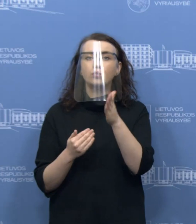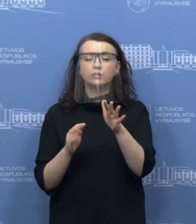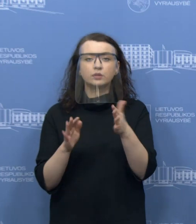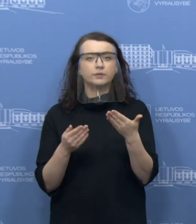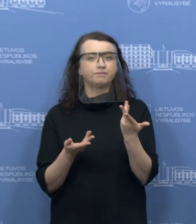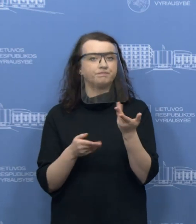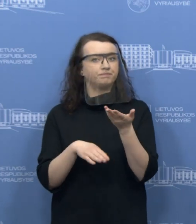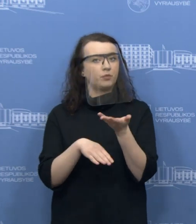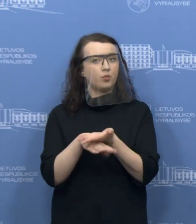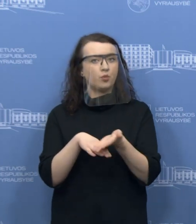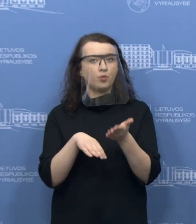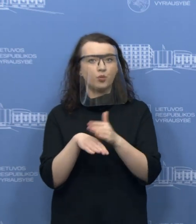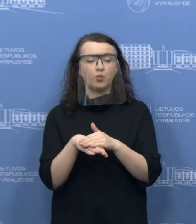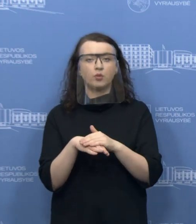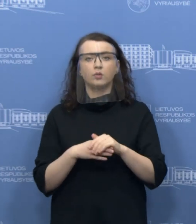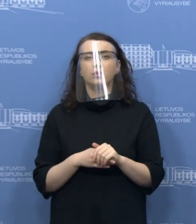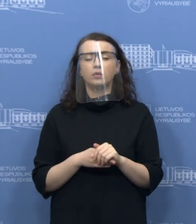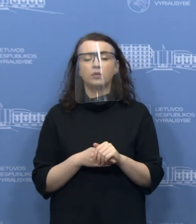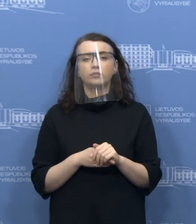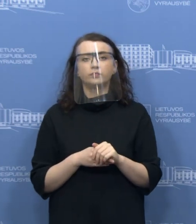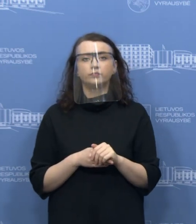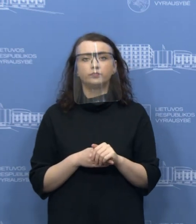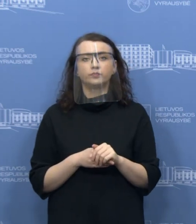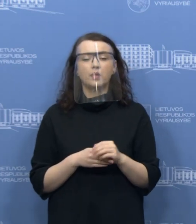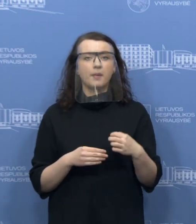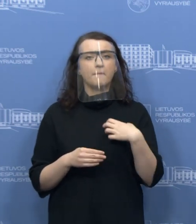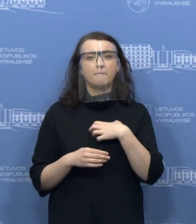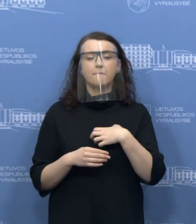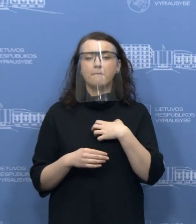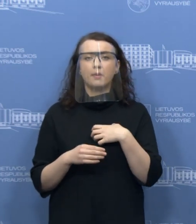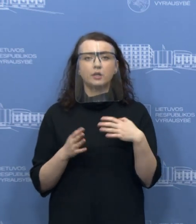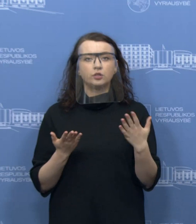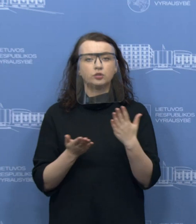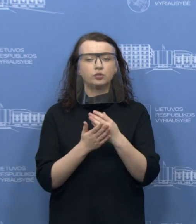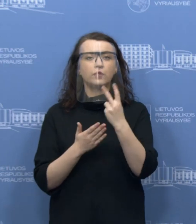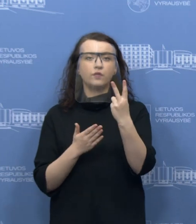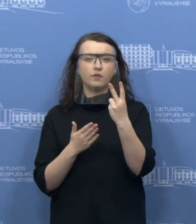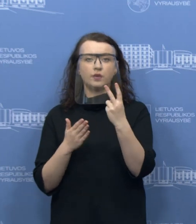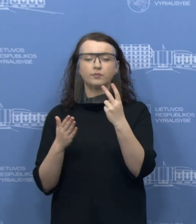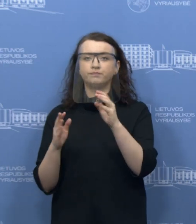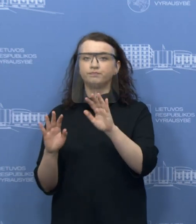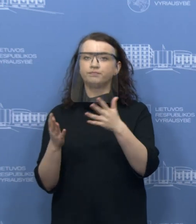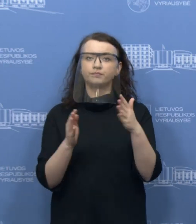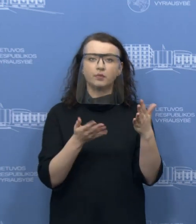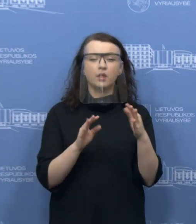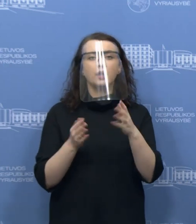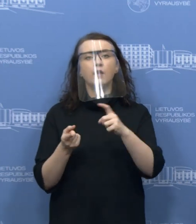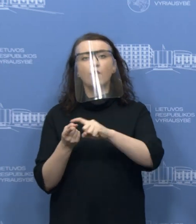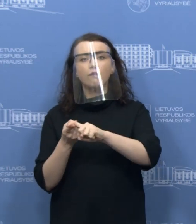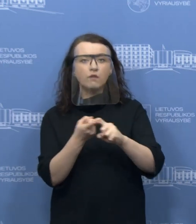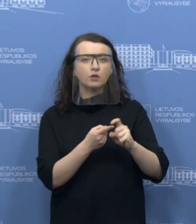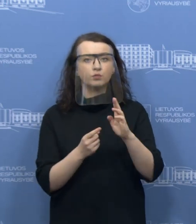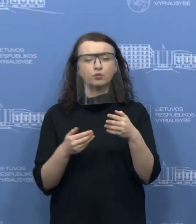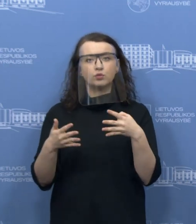ministerija yra pateikusi savo prognozas. Pagrindinės yra dvi prielaidos. Pirmą, jeigu virusas bus